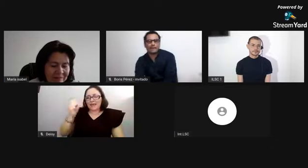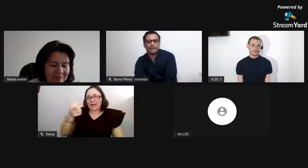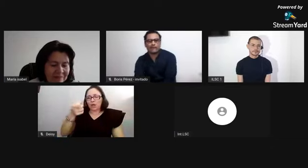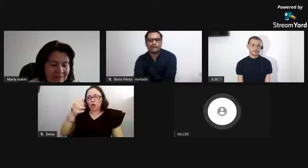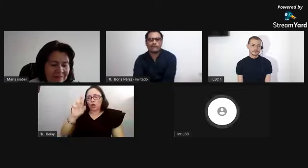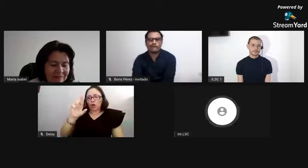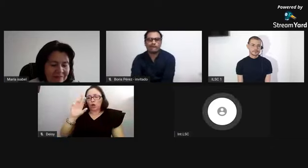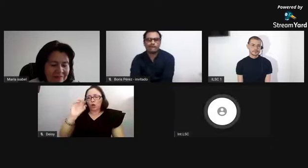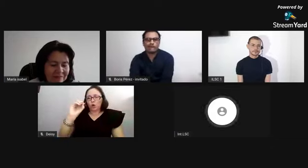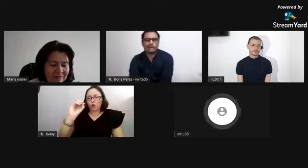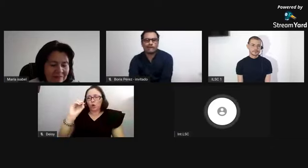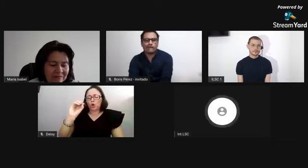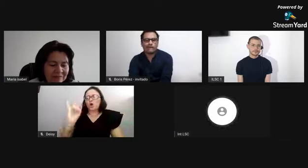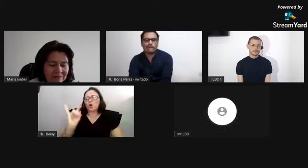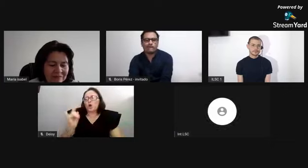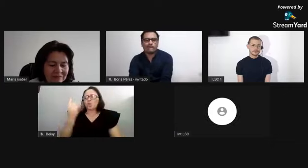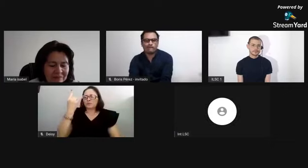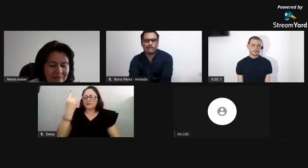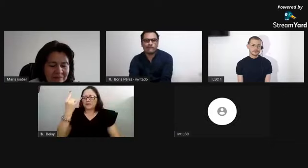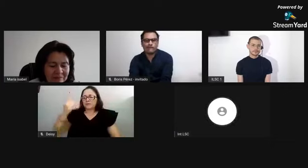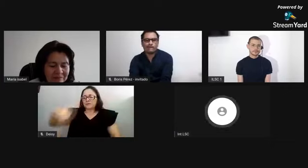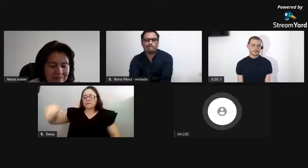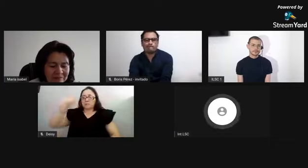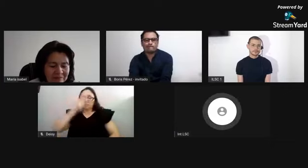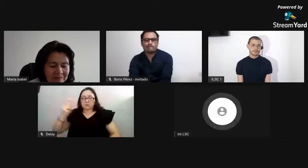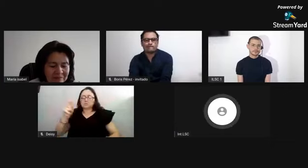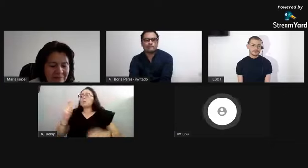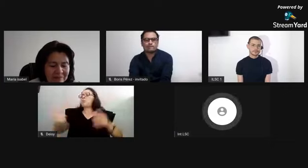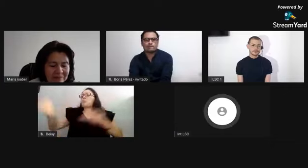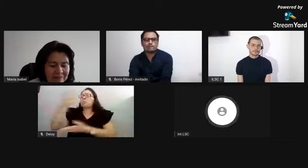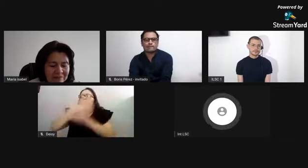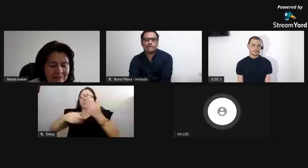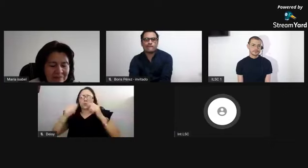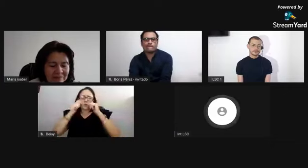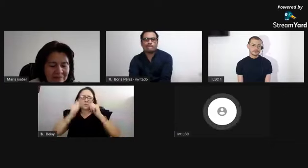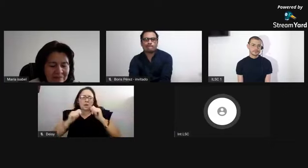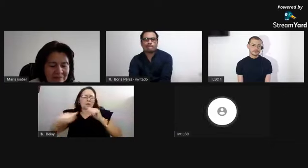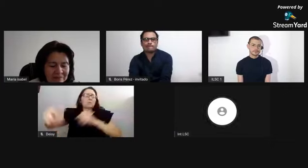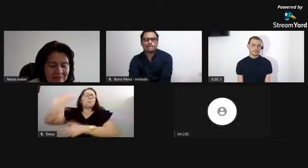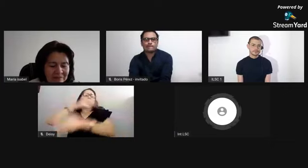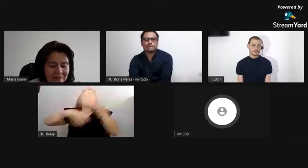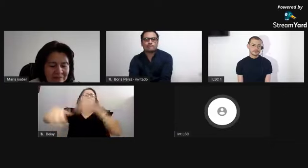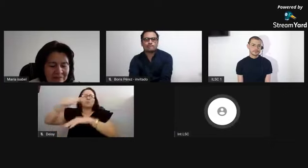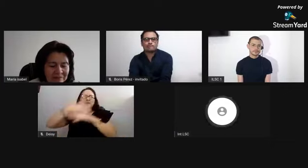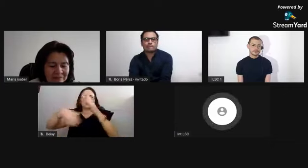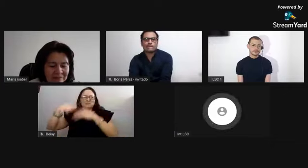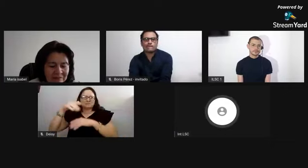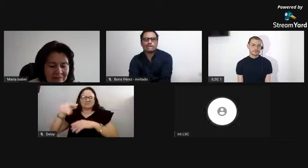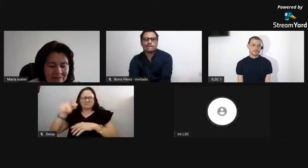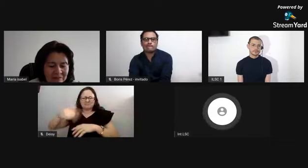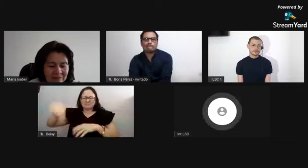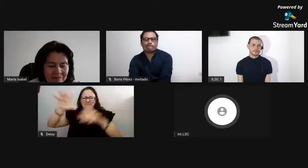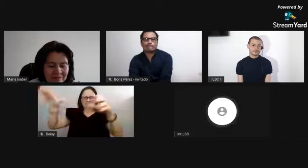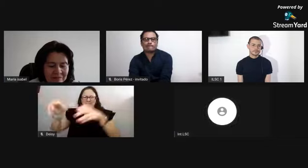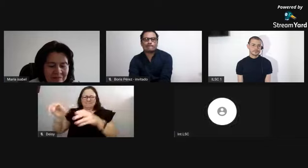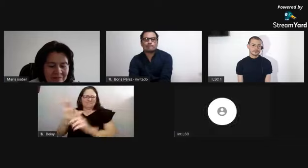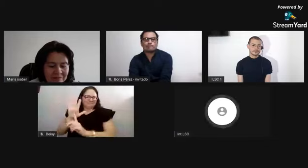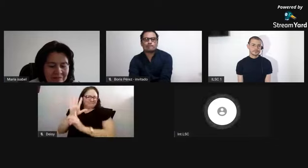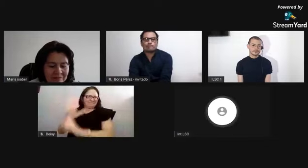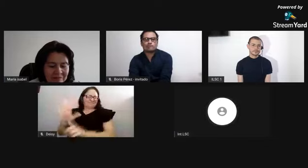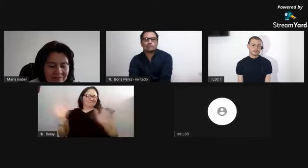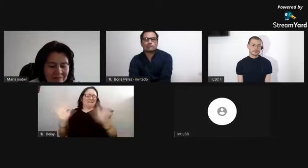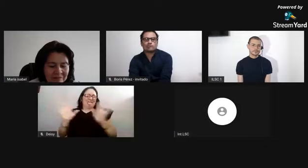Quisiera preguntarte acerca de la terminología negro,